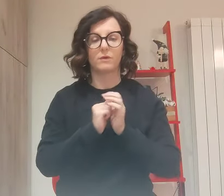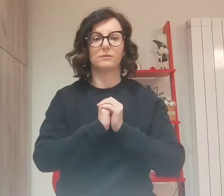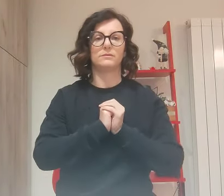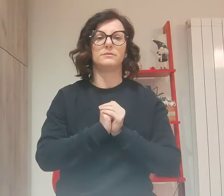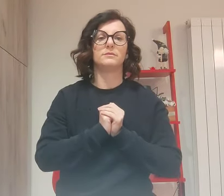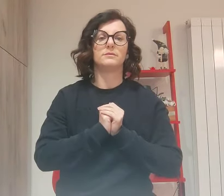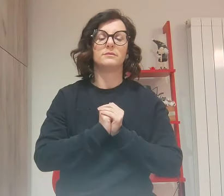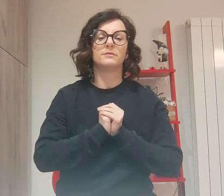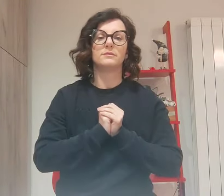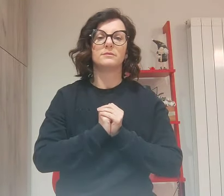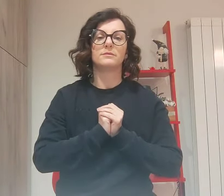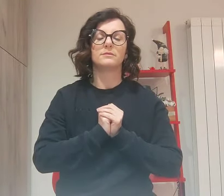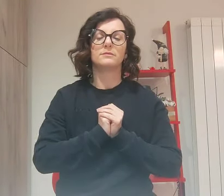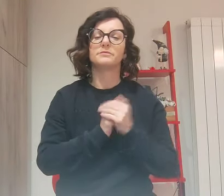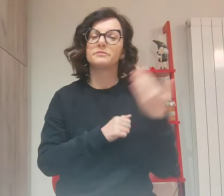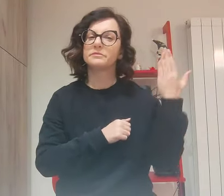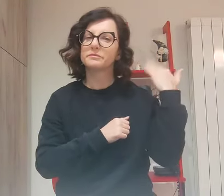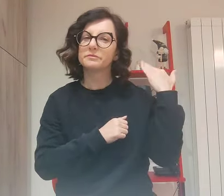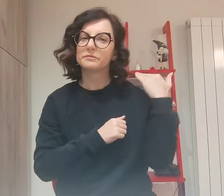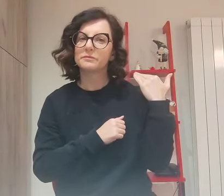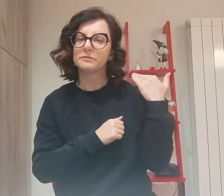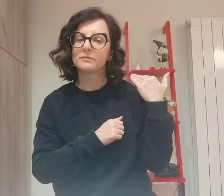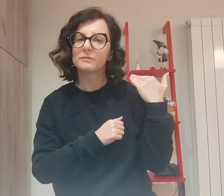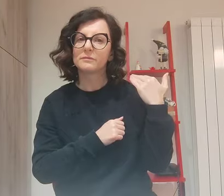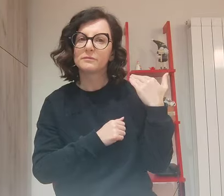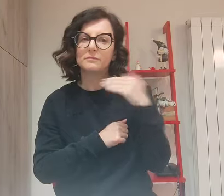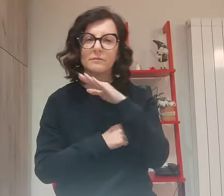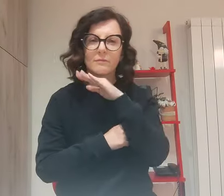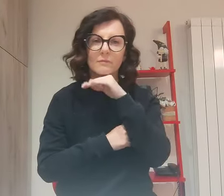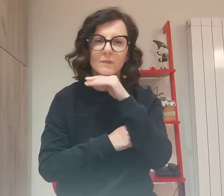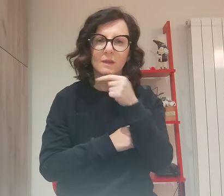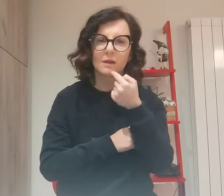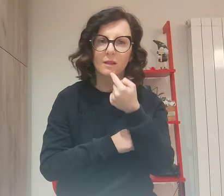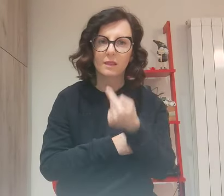Avete inteso che fu detto agli antichi Non ucciderai